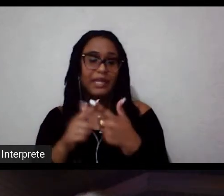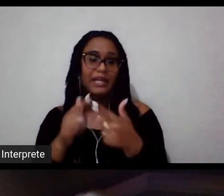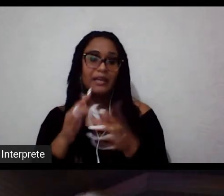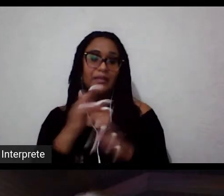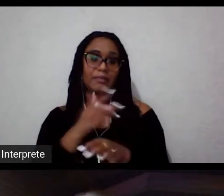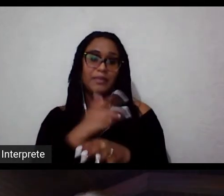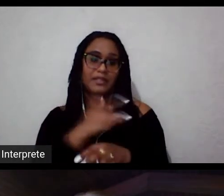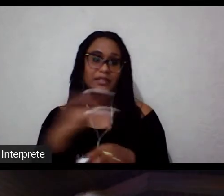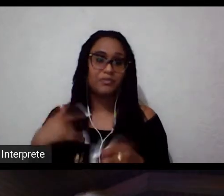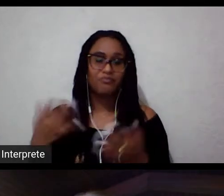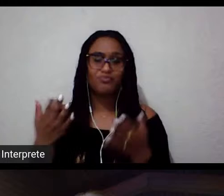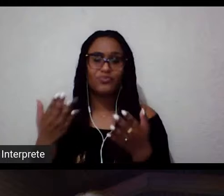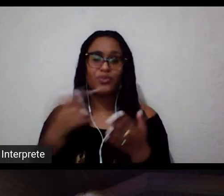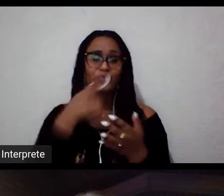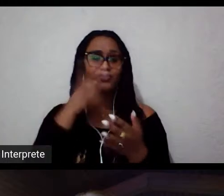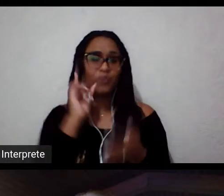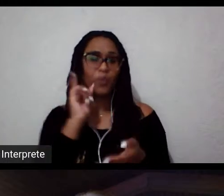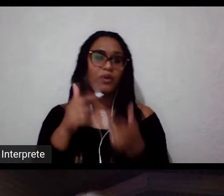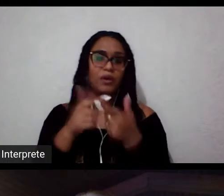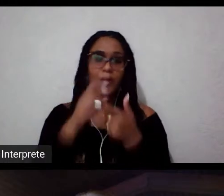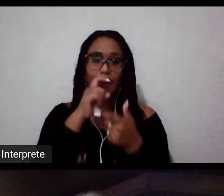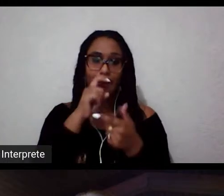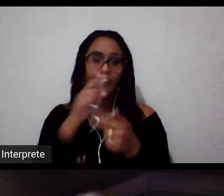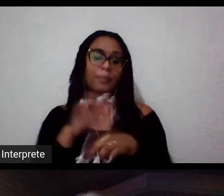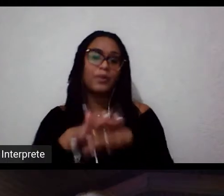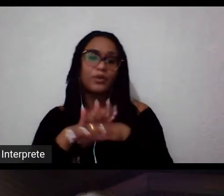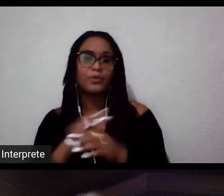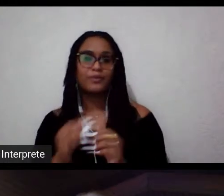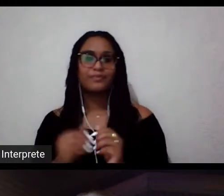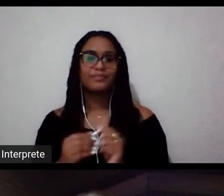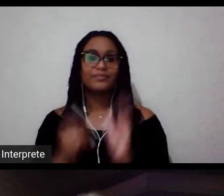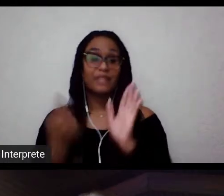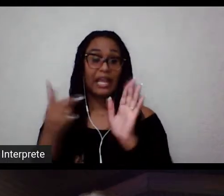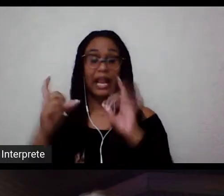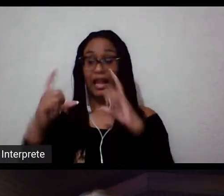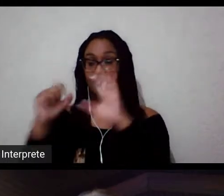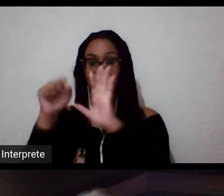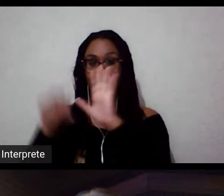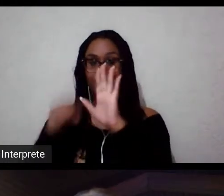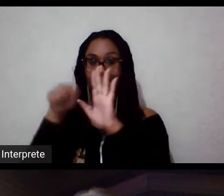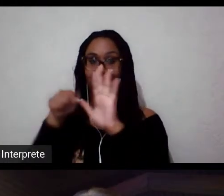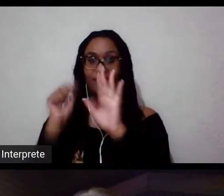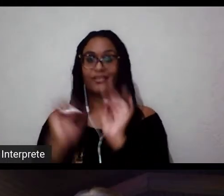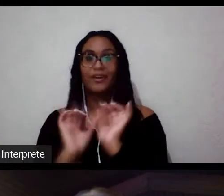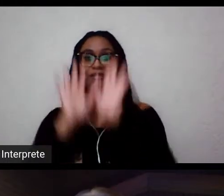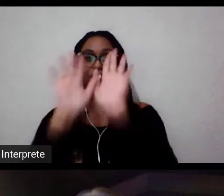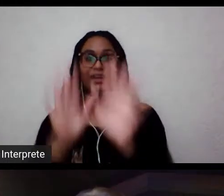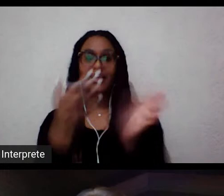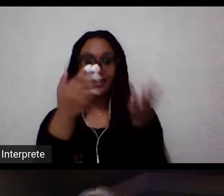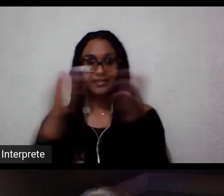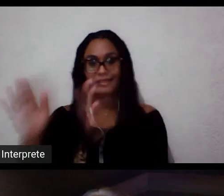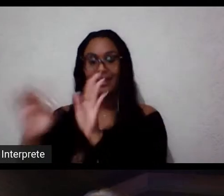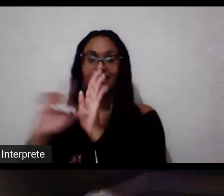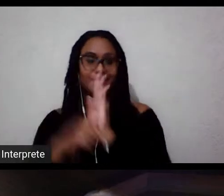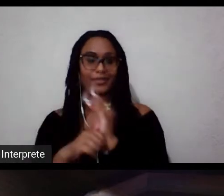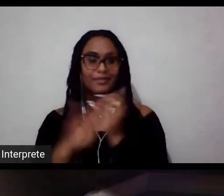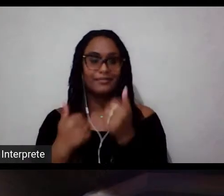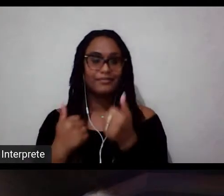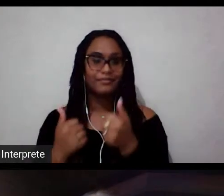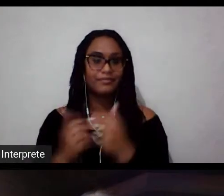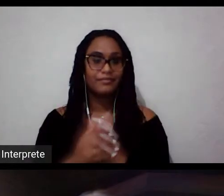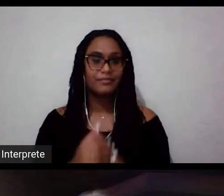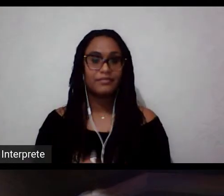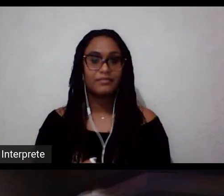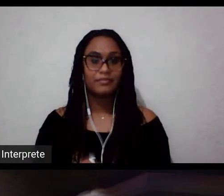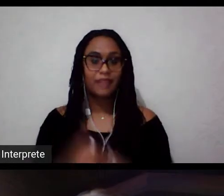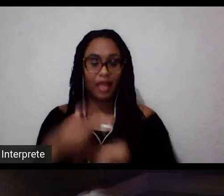não vai poder estar na mesa, mas ela gravou a sua apresentação, e a gente vai passar essa apresentação no